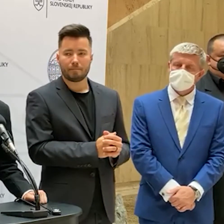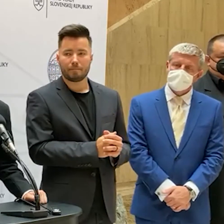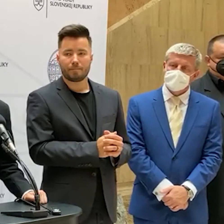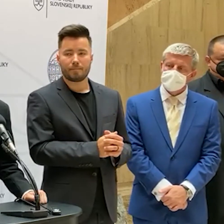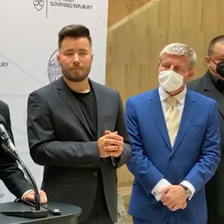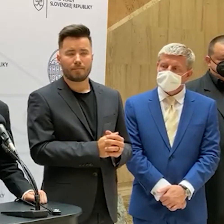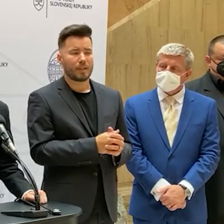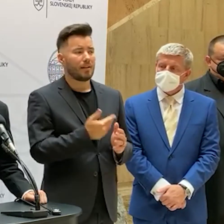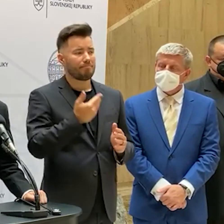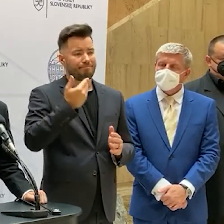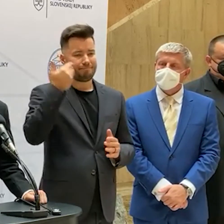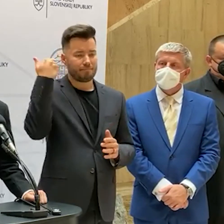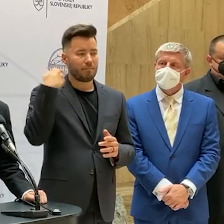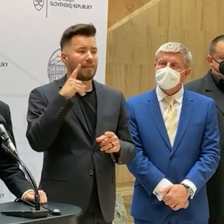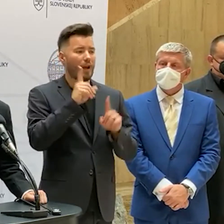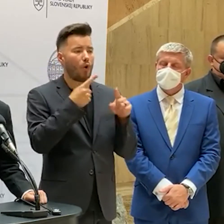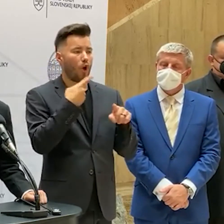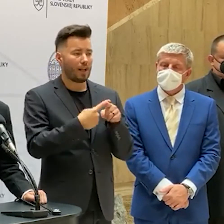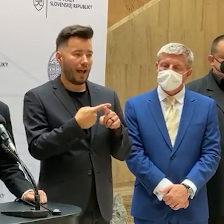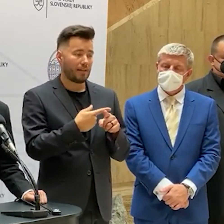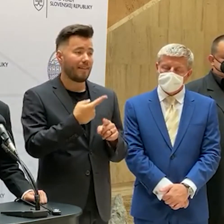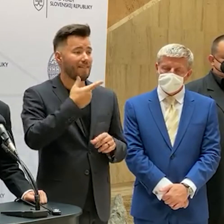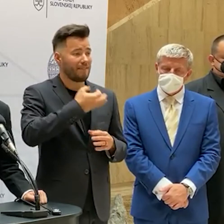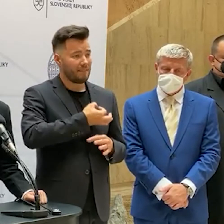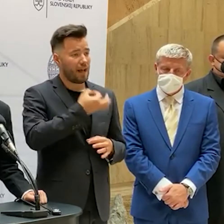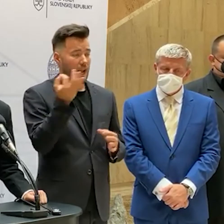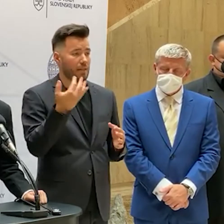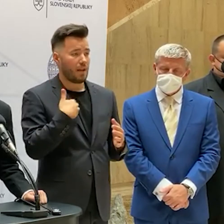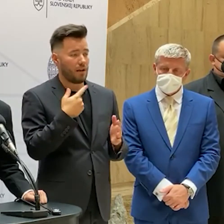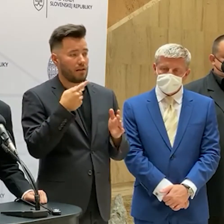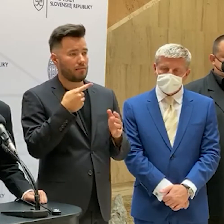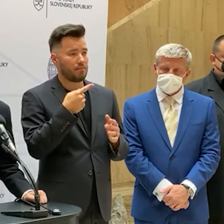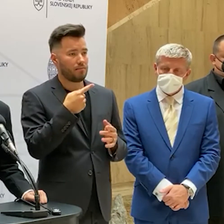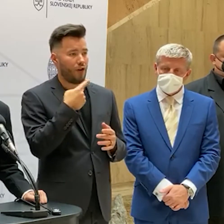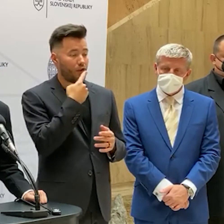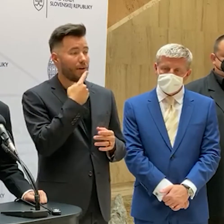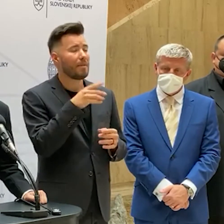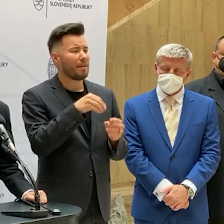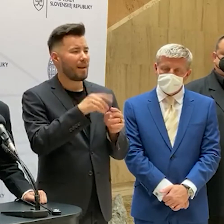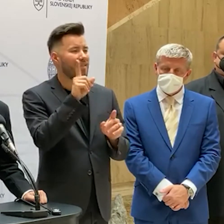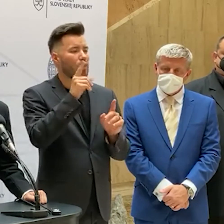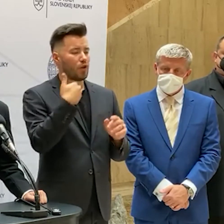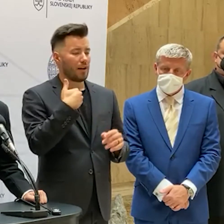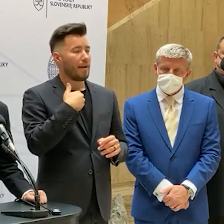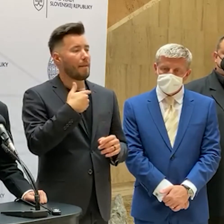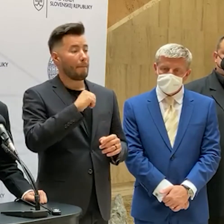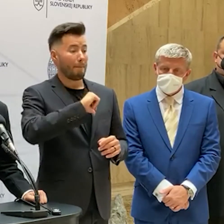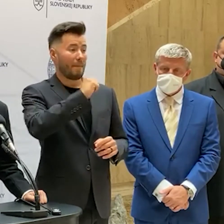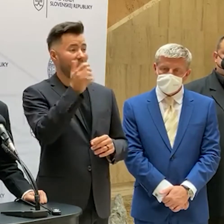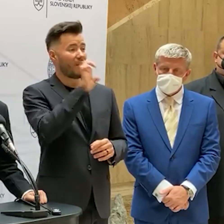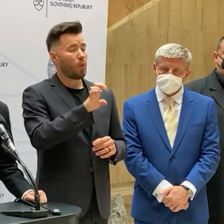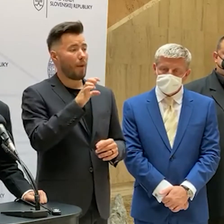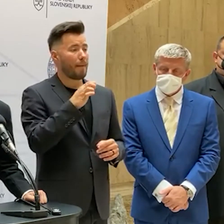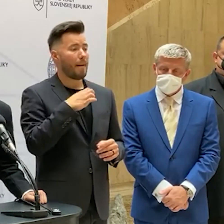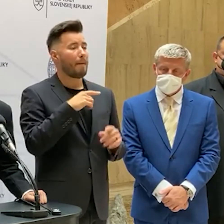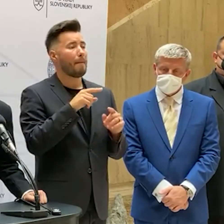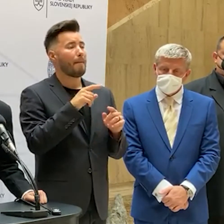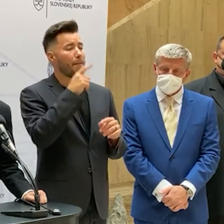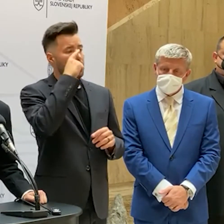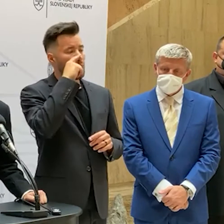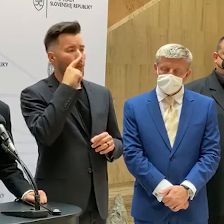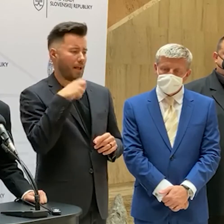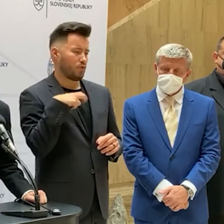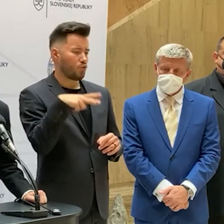Ja som to už niekoľkokrát spomínal aj verejne, že niektorí sme prekvapili tým, že Portugalsko sme dali ako prvý v Európe na mapu ako